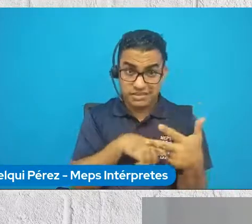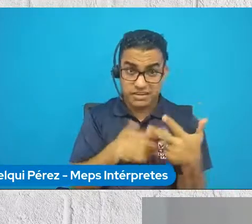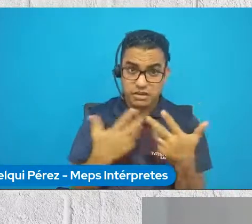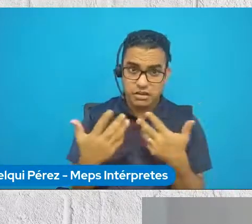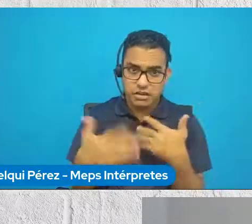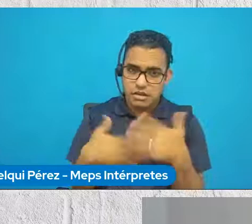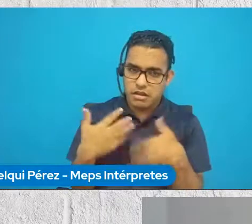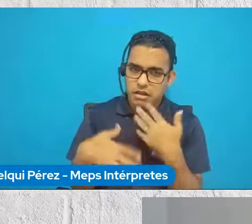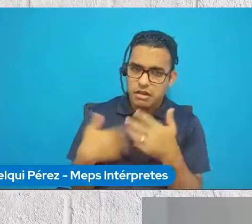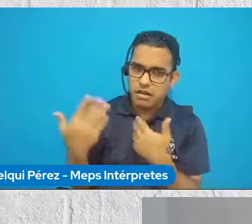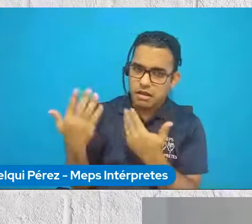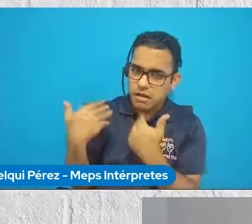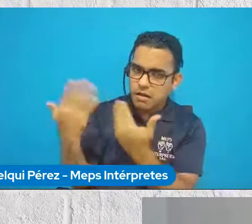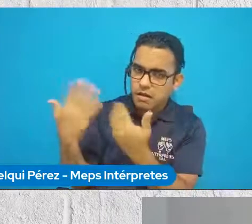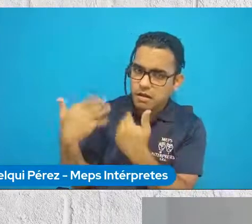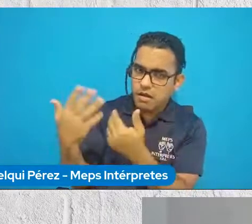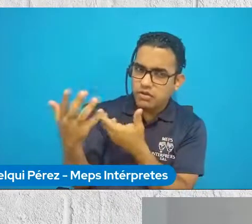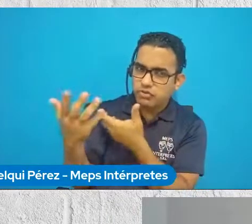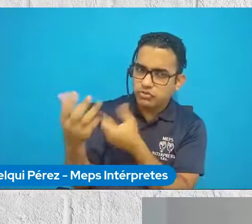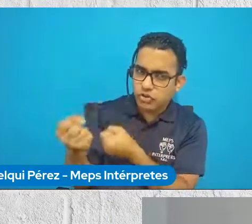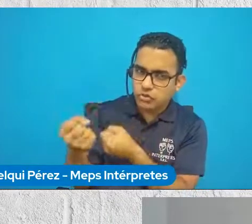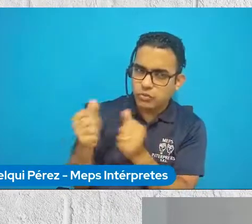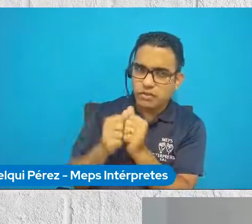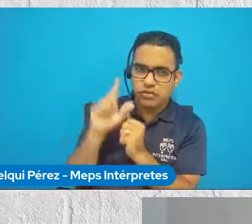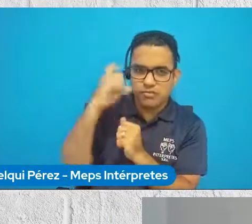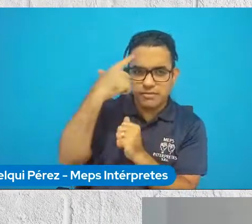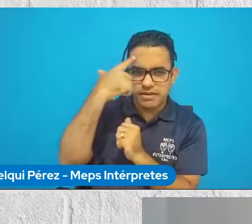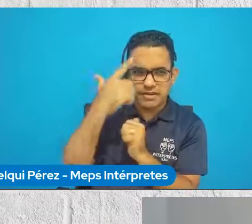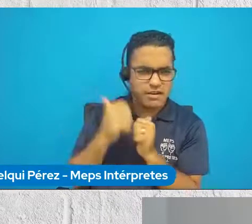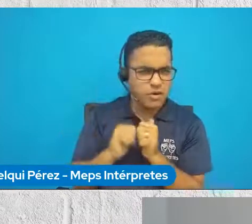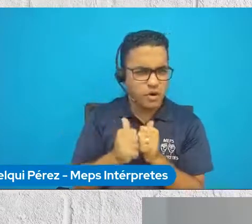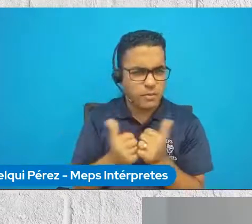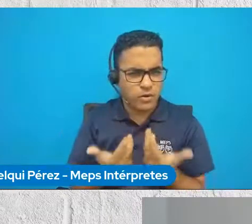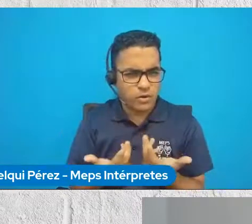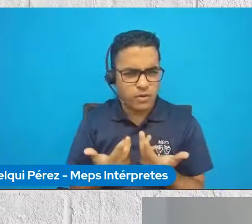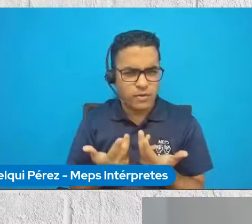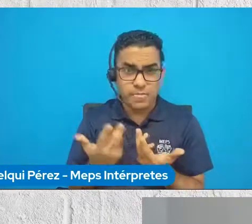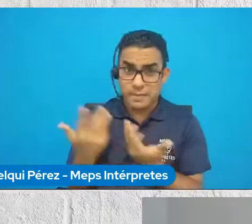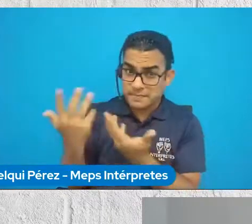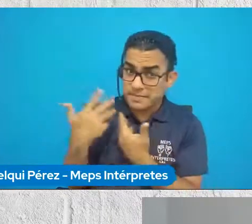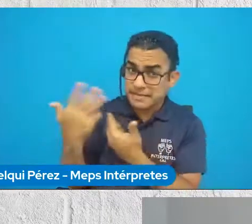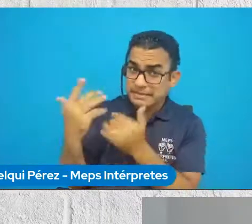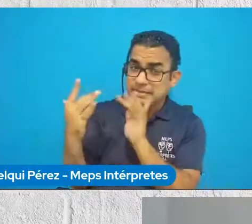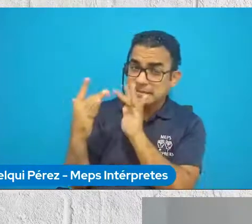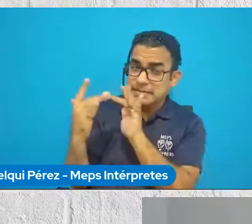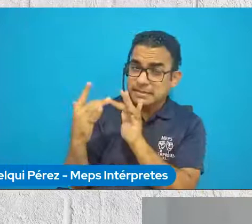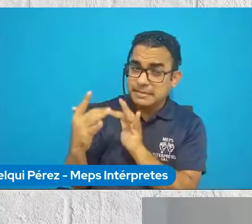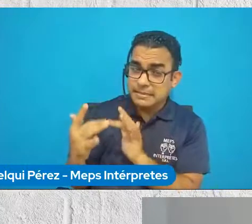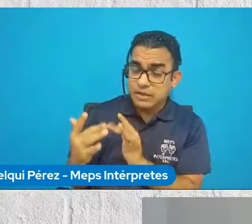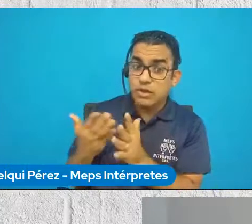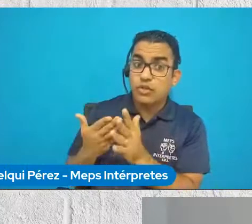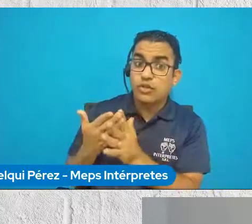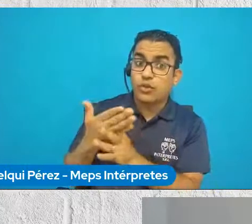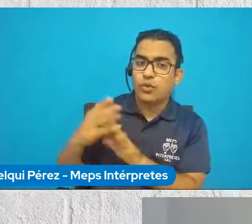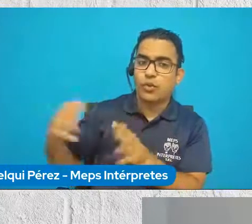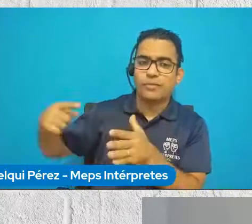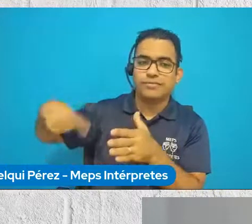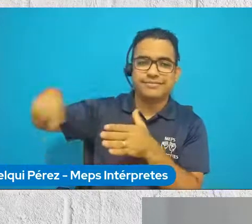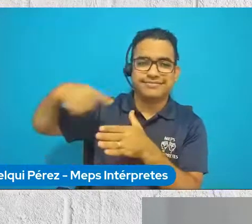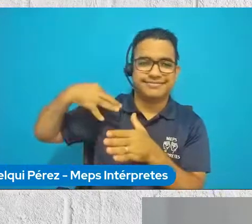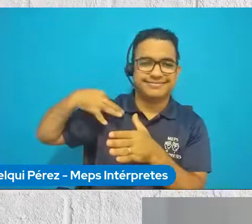confianza con el gobierno, y estas relaciones de confianza se dieron a través del cuerpo de voluntariado.